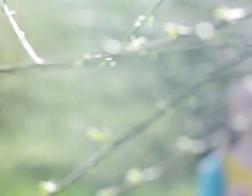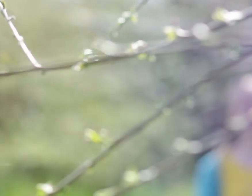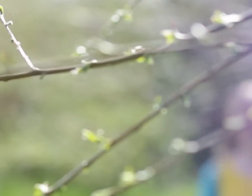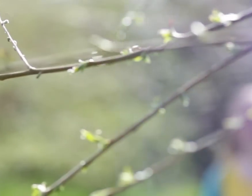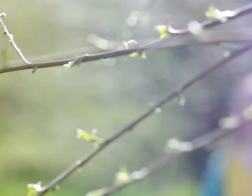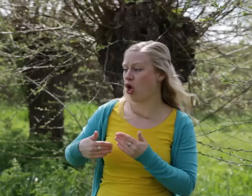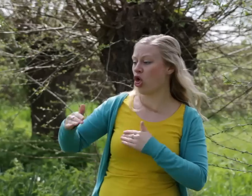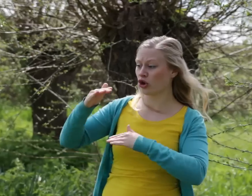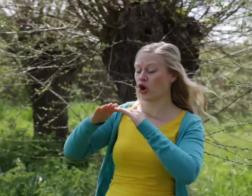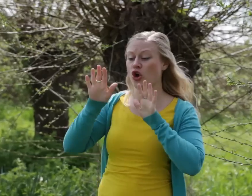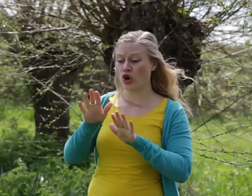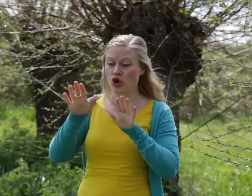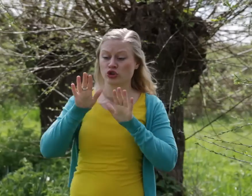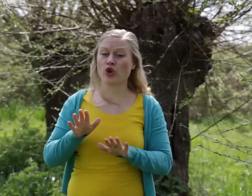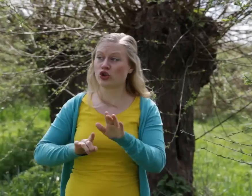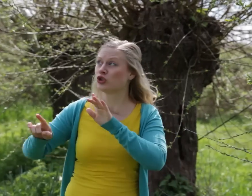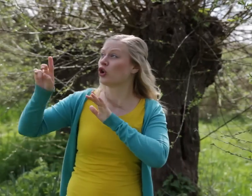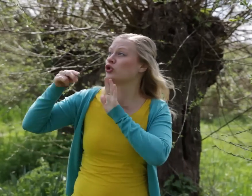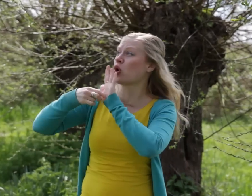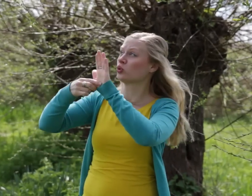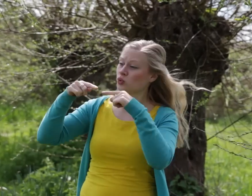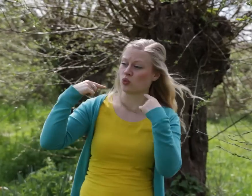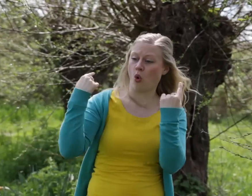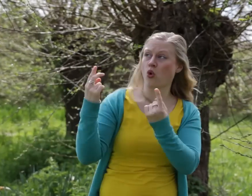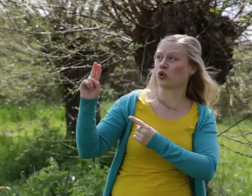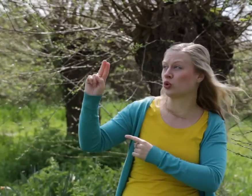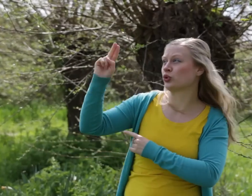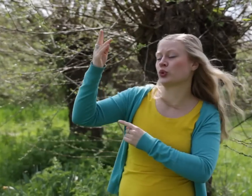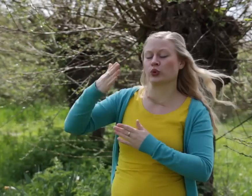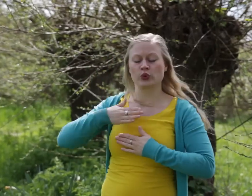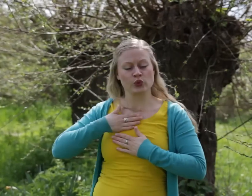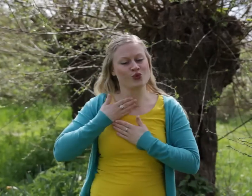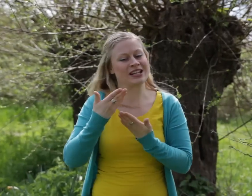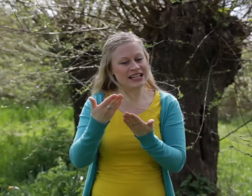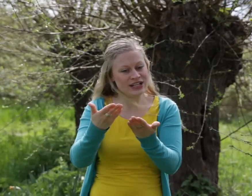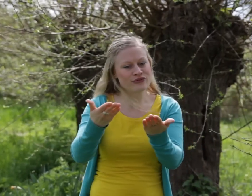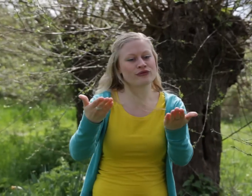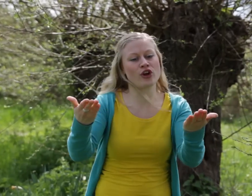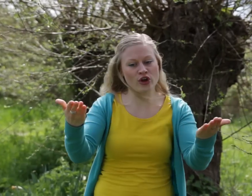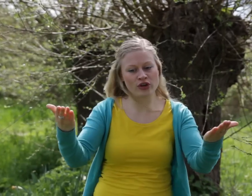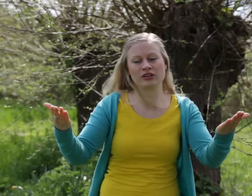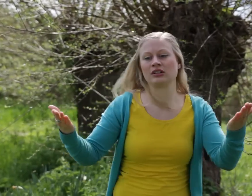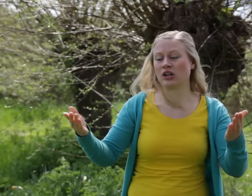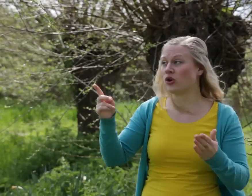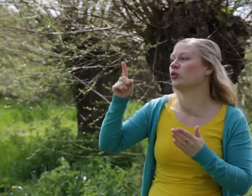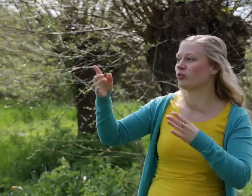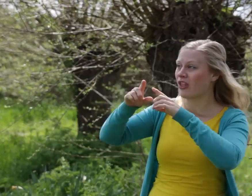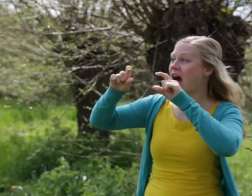Heer, volgeduld toont uw ons uw liefde Uw